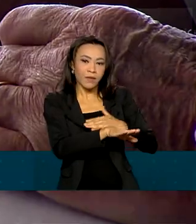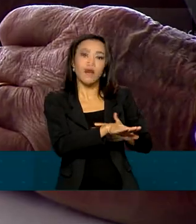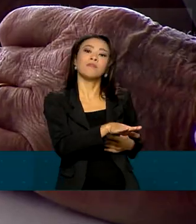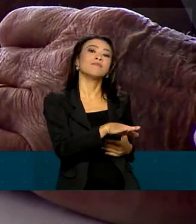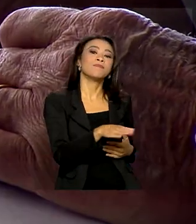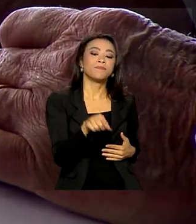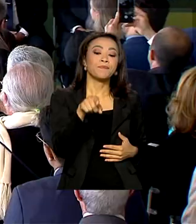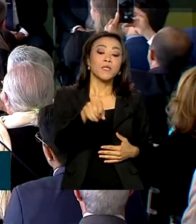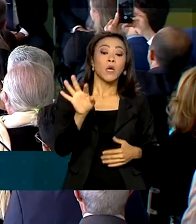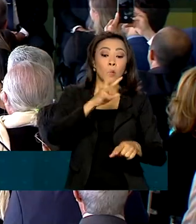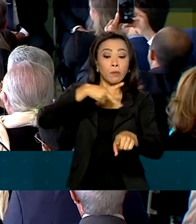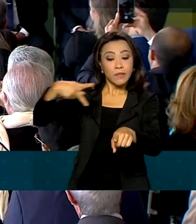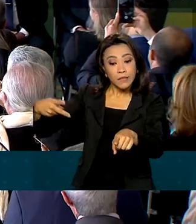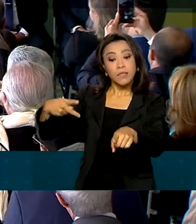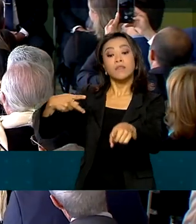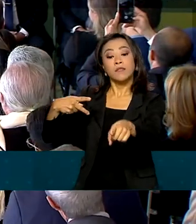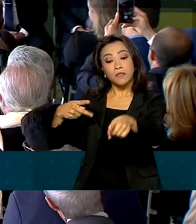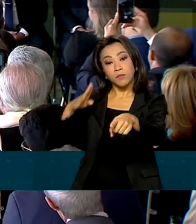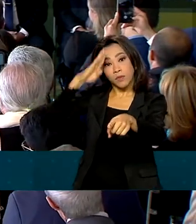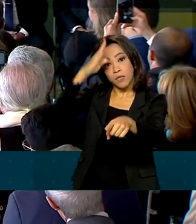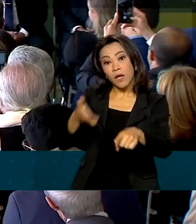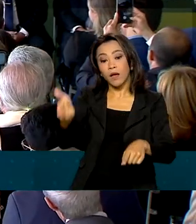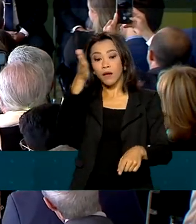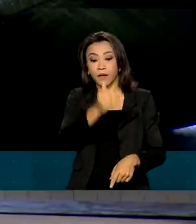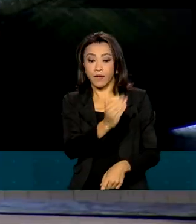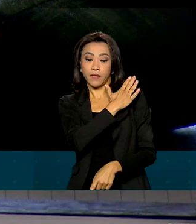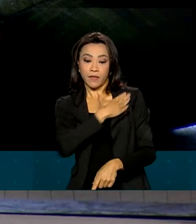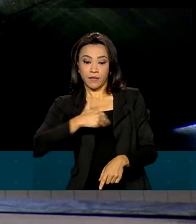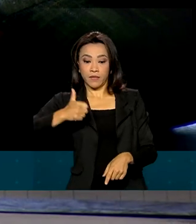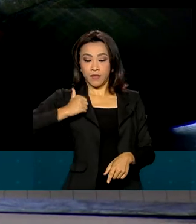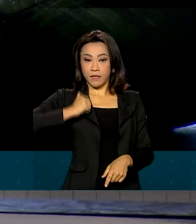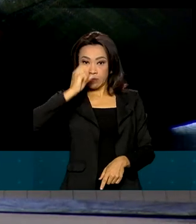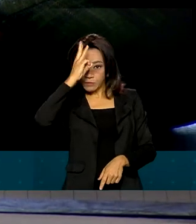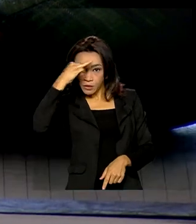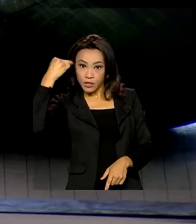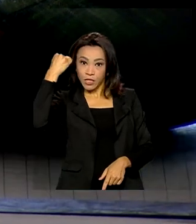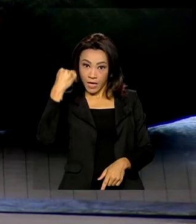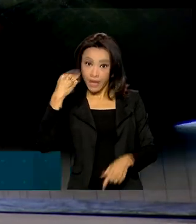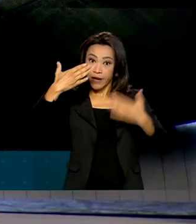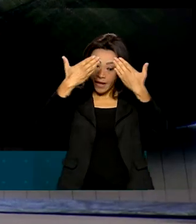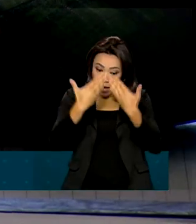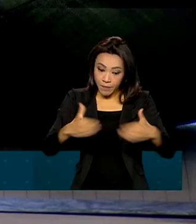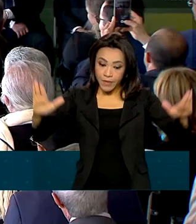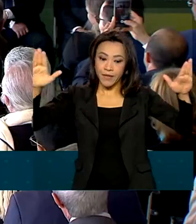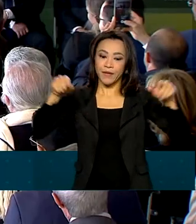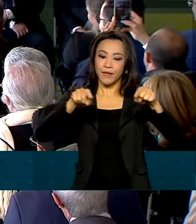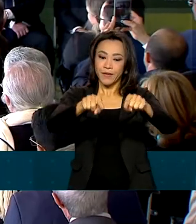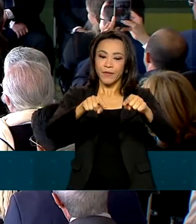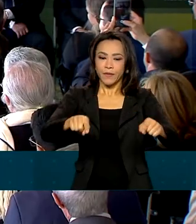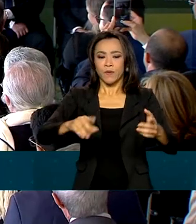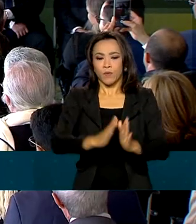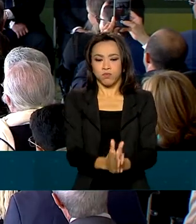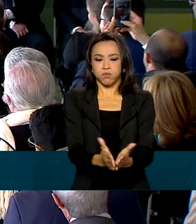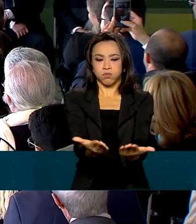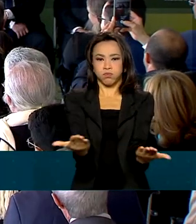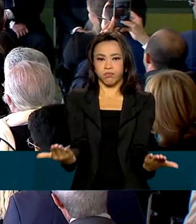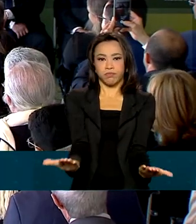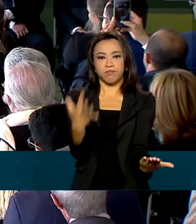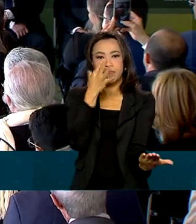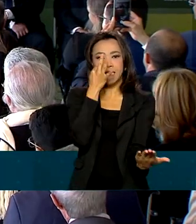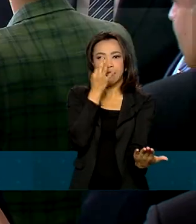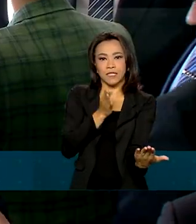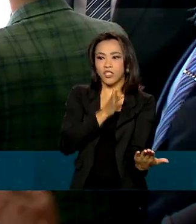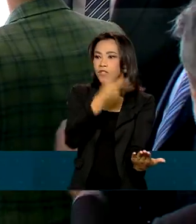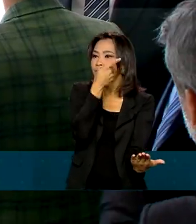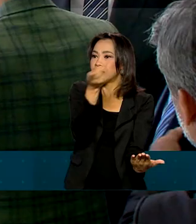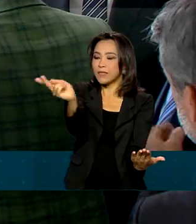Bolsonaro e a primeira-dama Michele Bolsonaro abriram o evento com as assinaturas no livro de presença. Teve